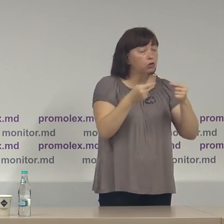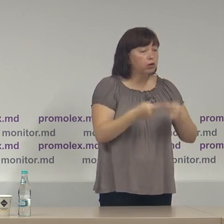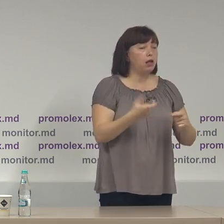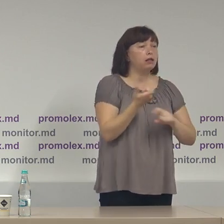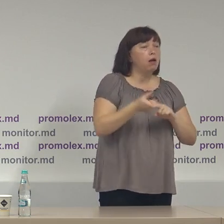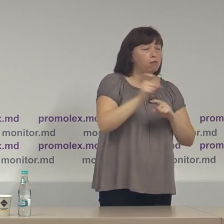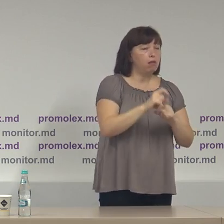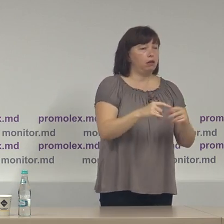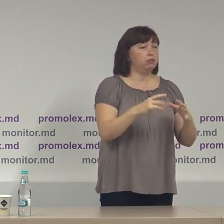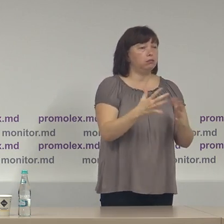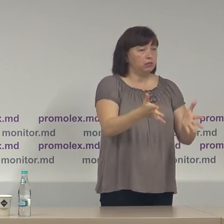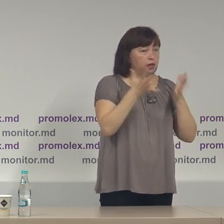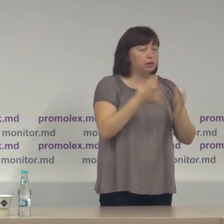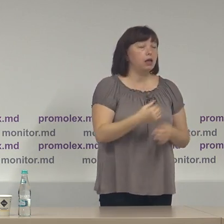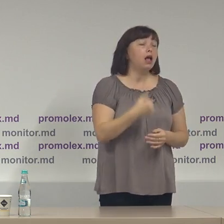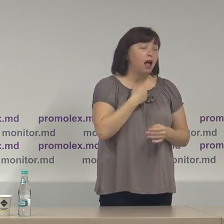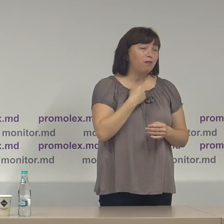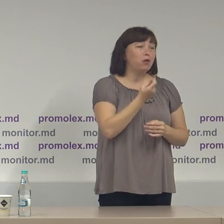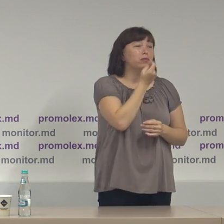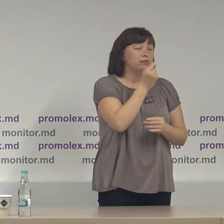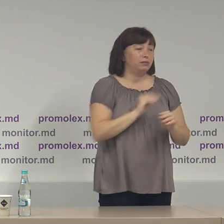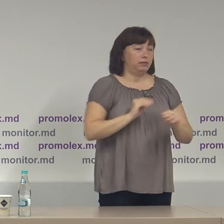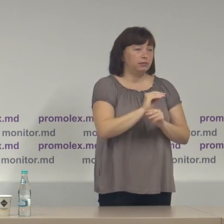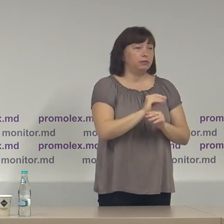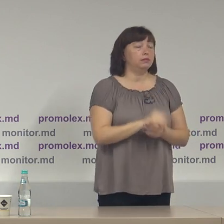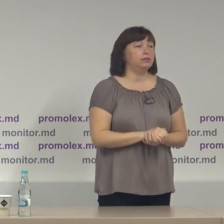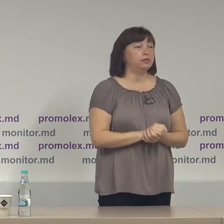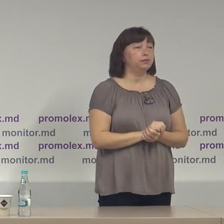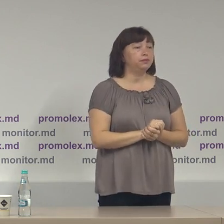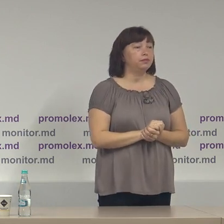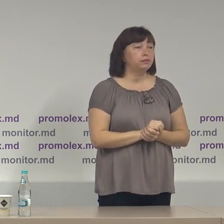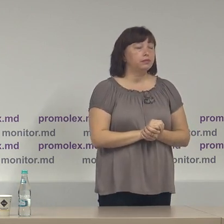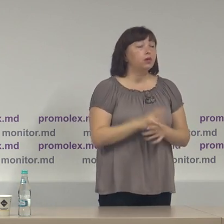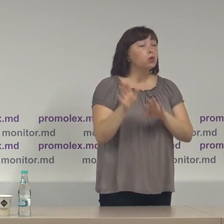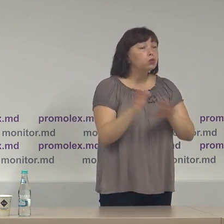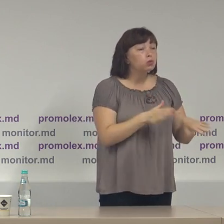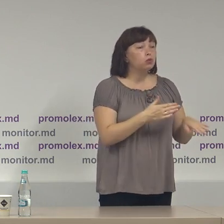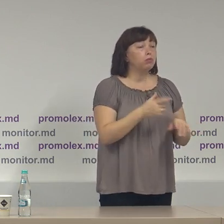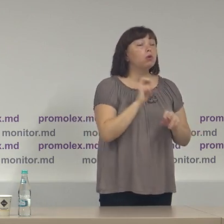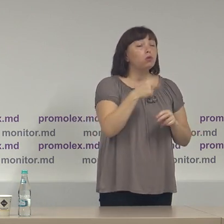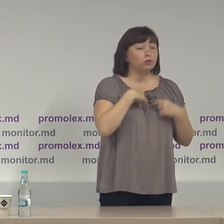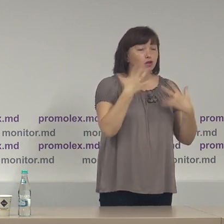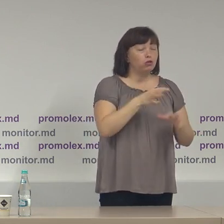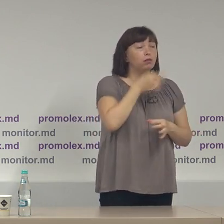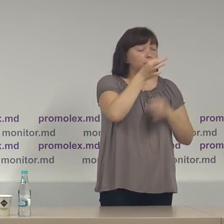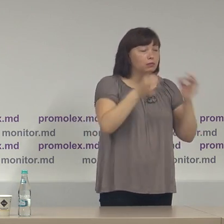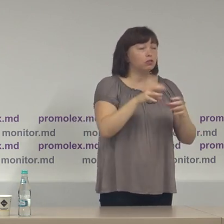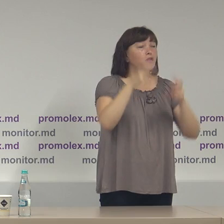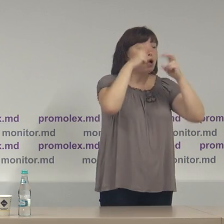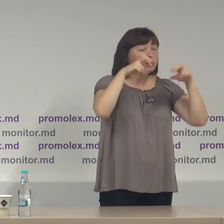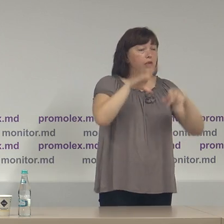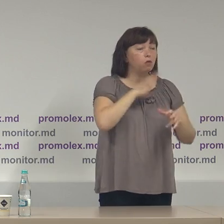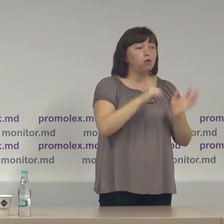exacte, totuși, ar vrea să sublinez următoarele aspecte importante. După cum am prezentat și într-o analiză